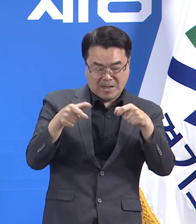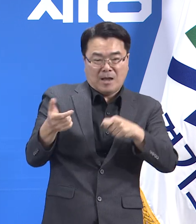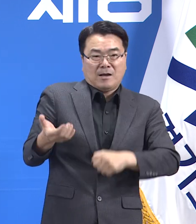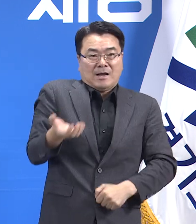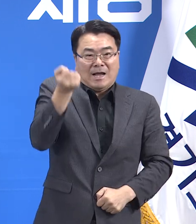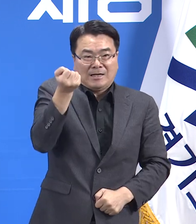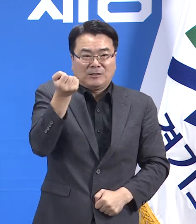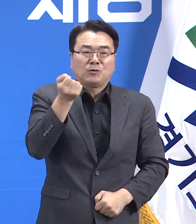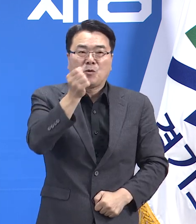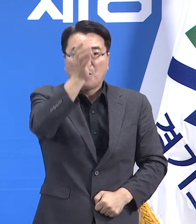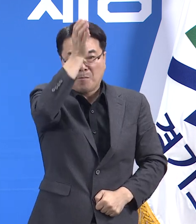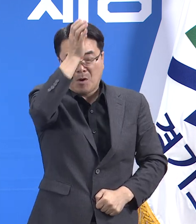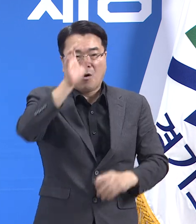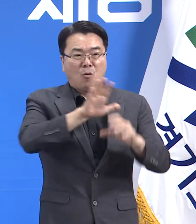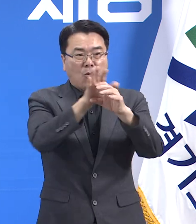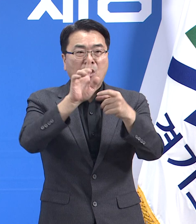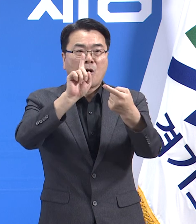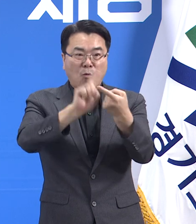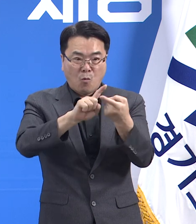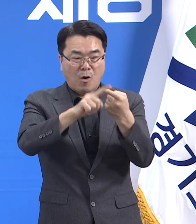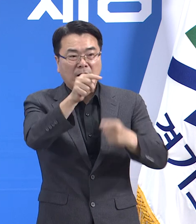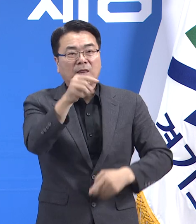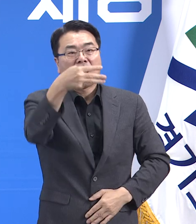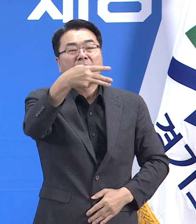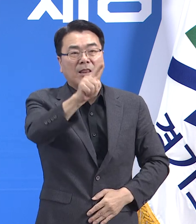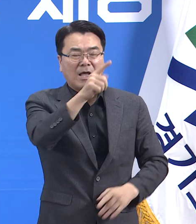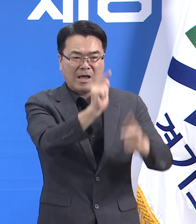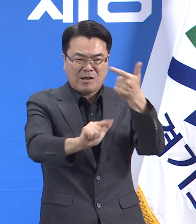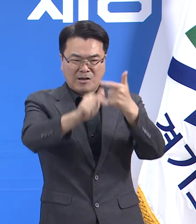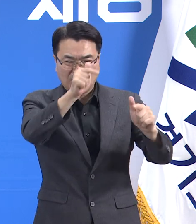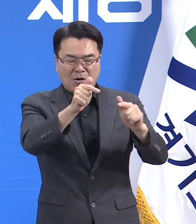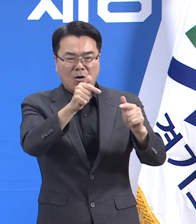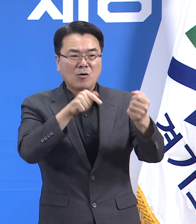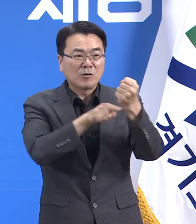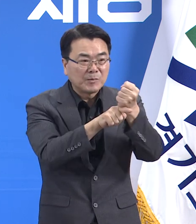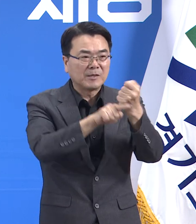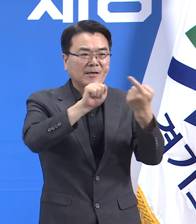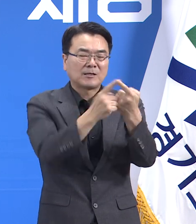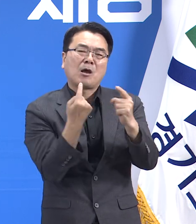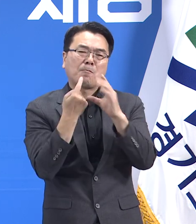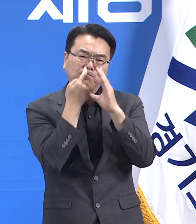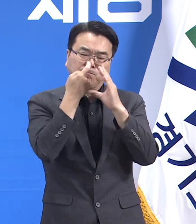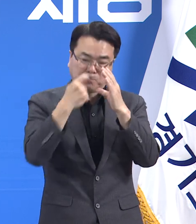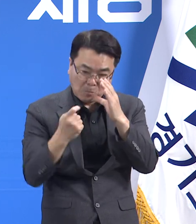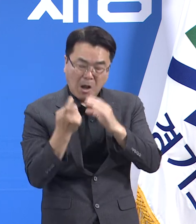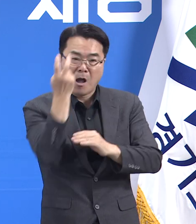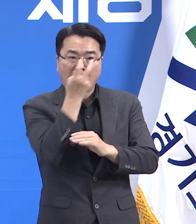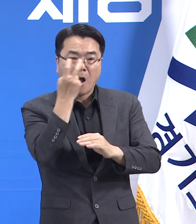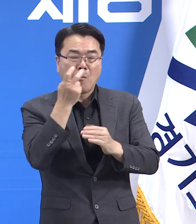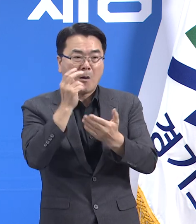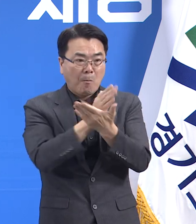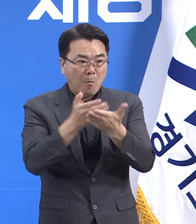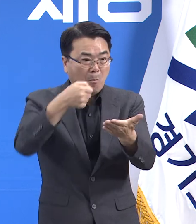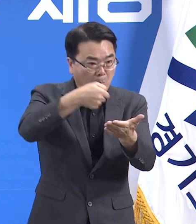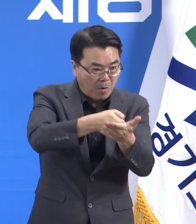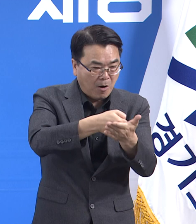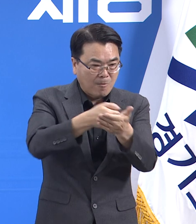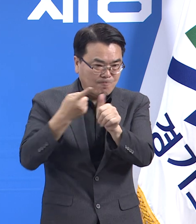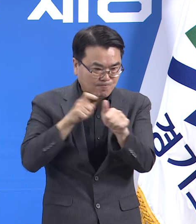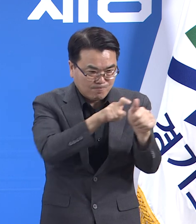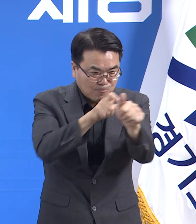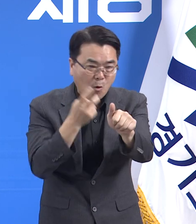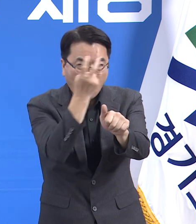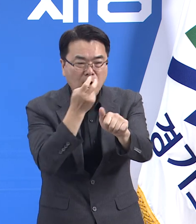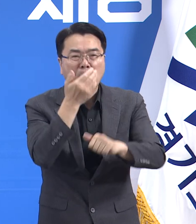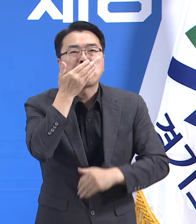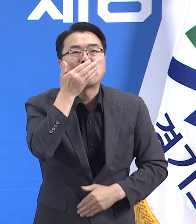따라서 앞으로는 알파베타 감마 델타 등 주요 변이 사정에 대한 신속한 판정 및 추적관리가 가능해질